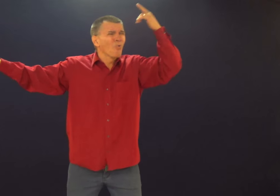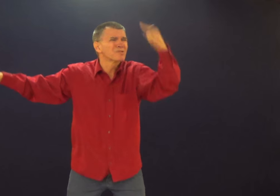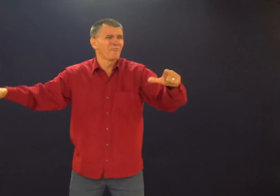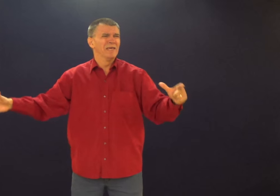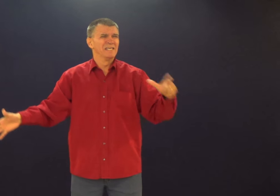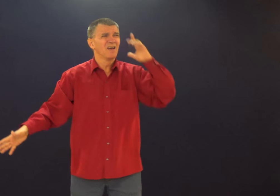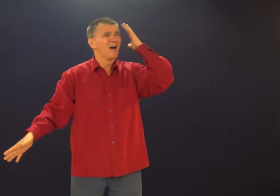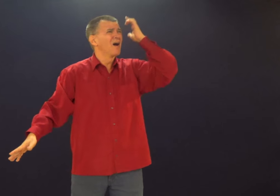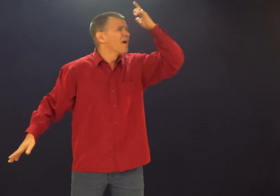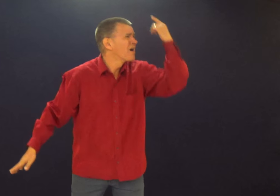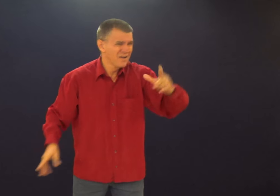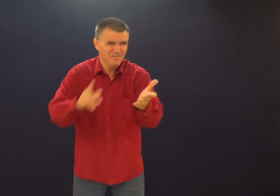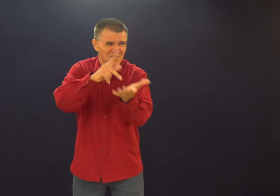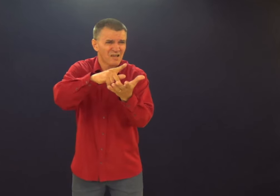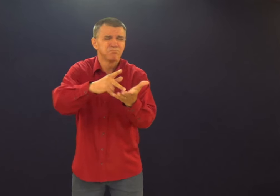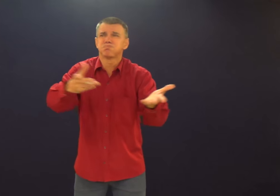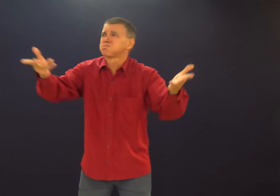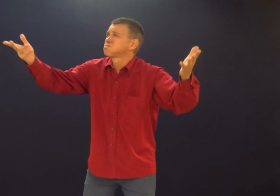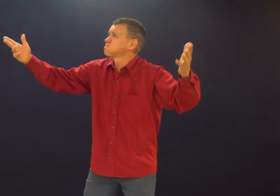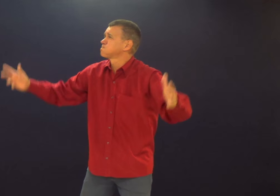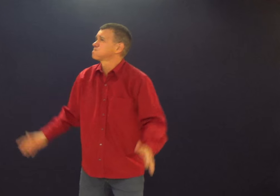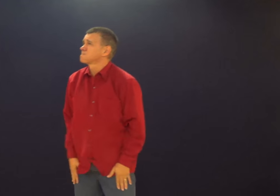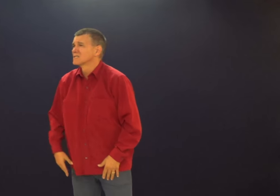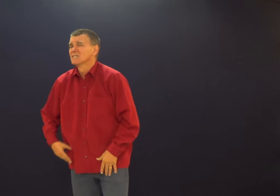sabe? Não aguenta mais, e alguém de novo, e de novo, e de novo.